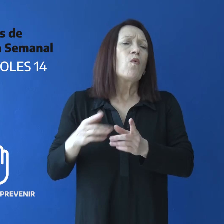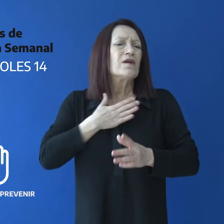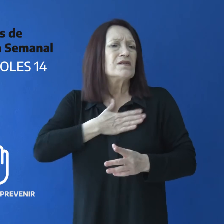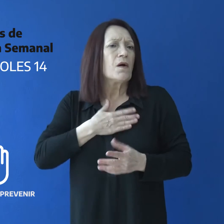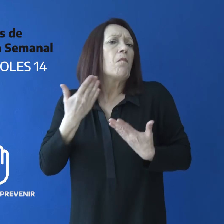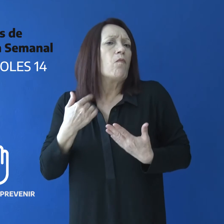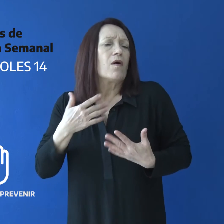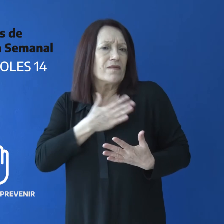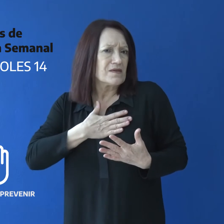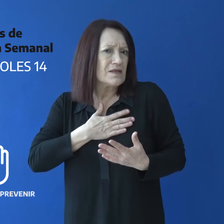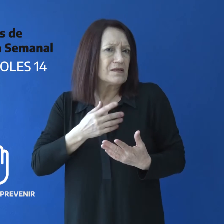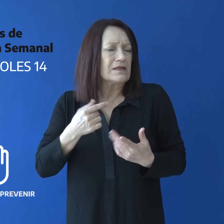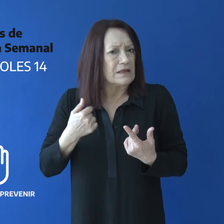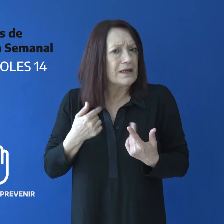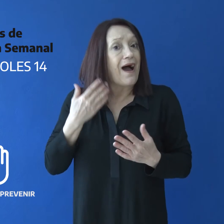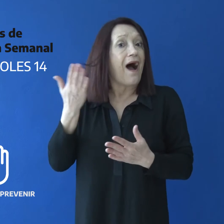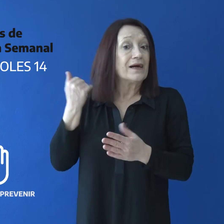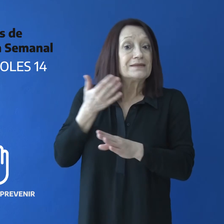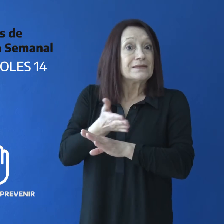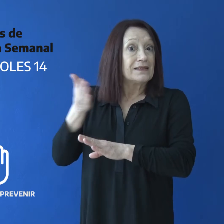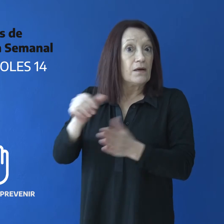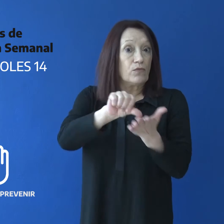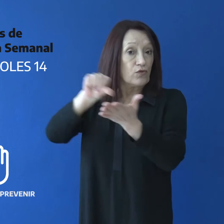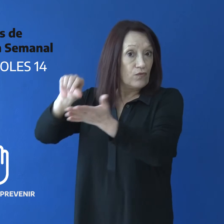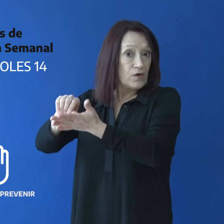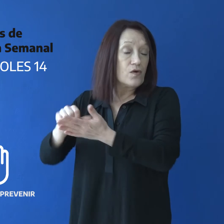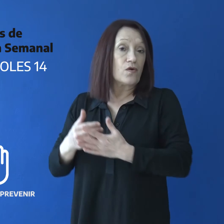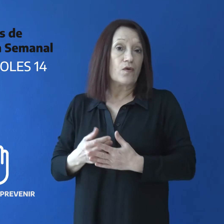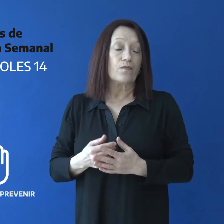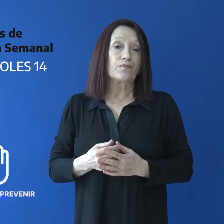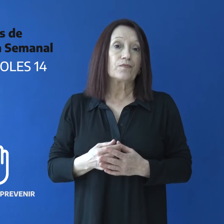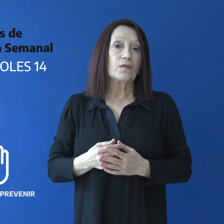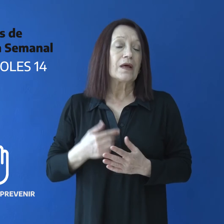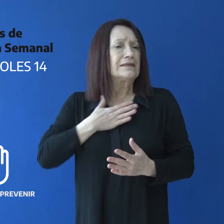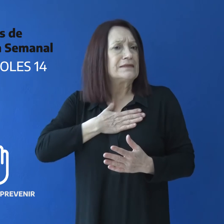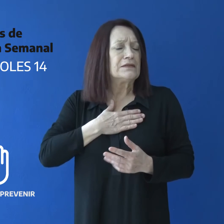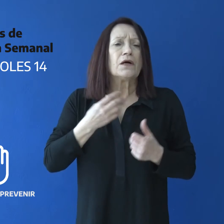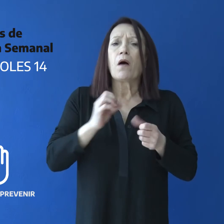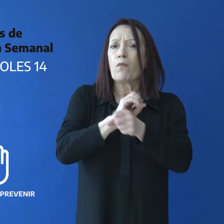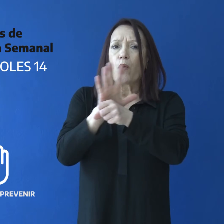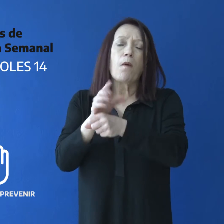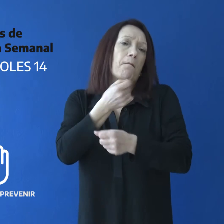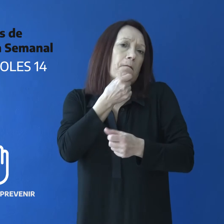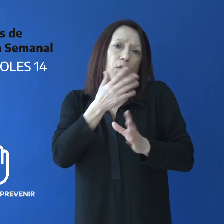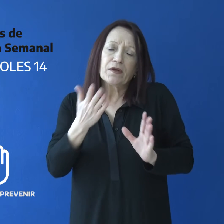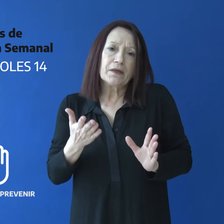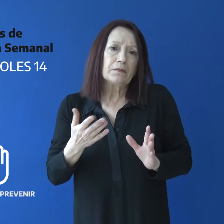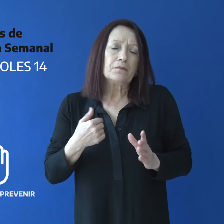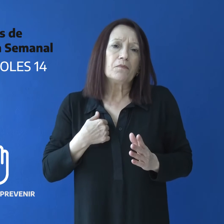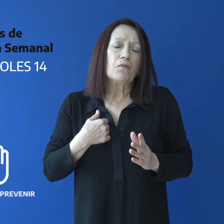los síntomas que se deben tener en cuenta antes de ir al puesto fijo? Los síntomas del COVID-19 que debe tener